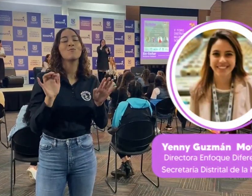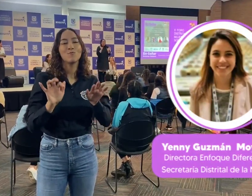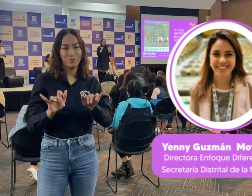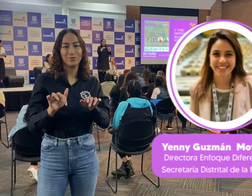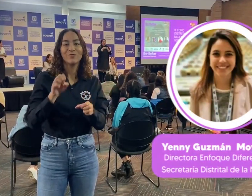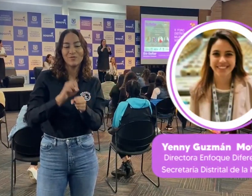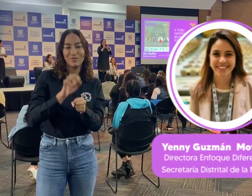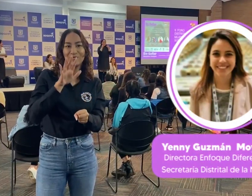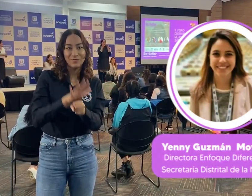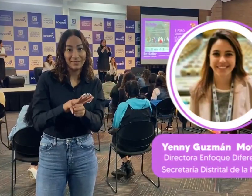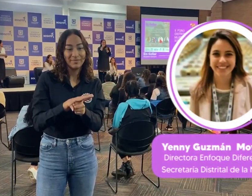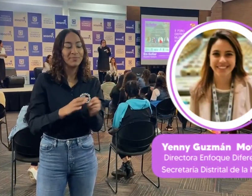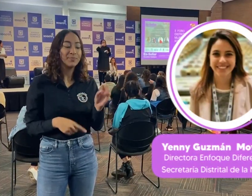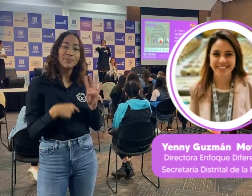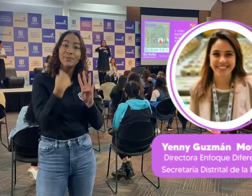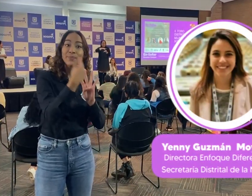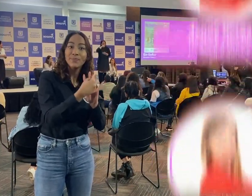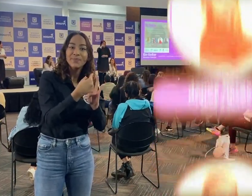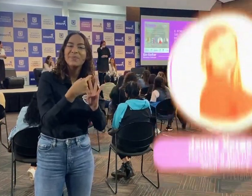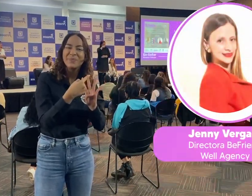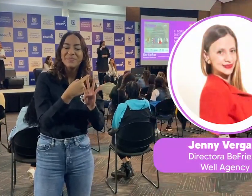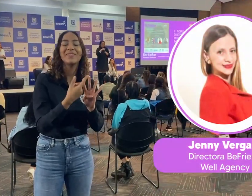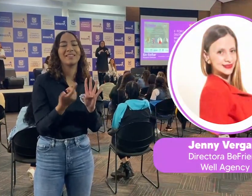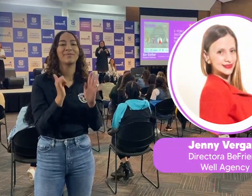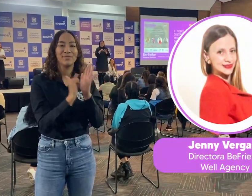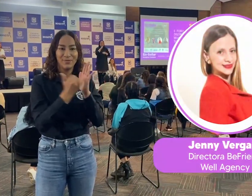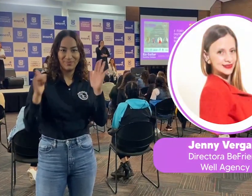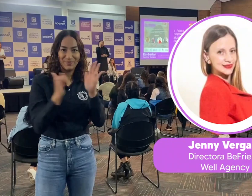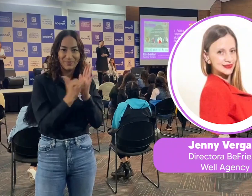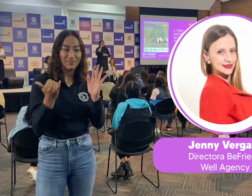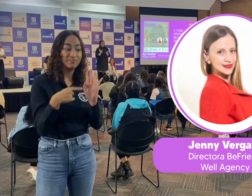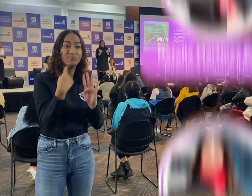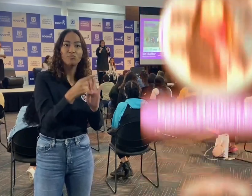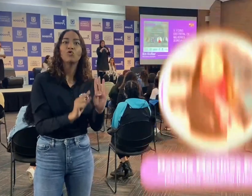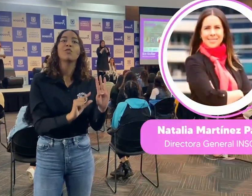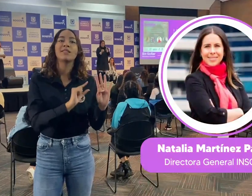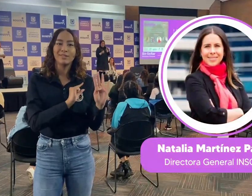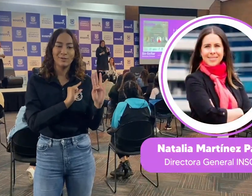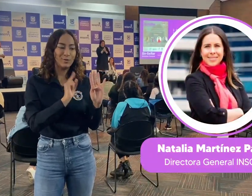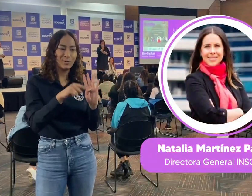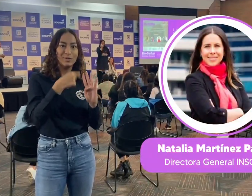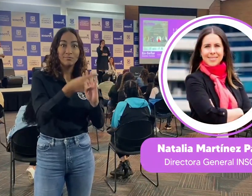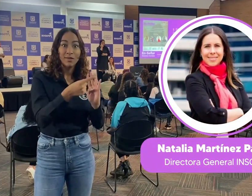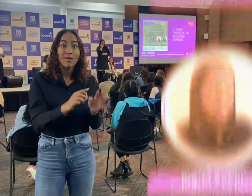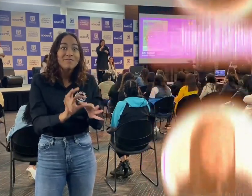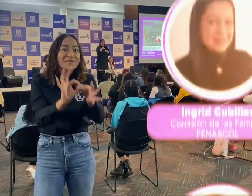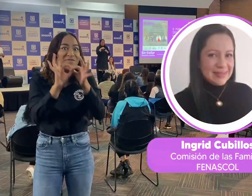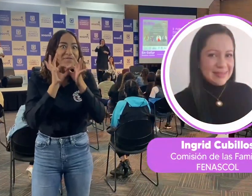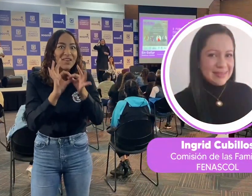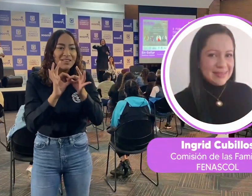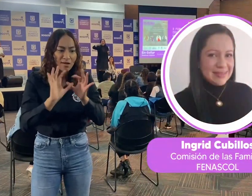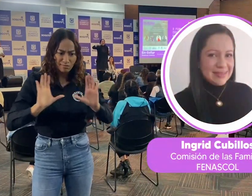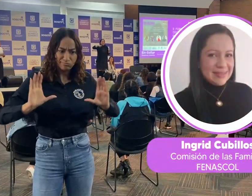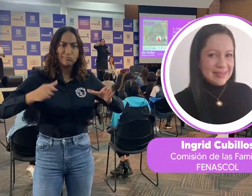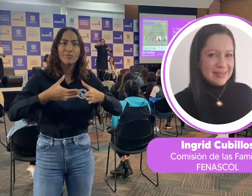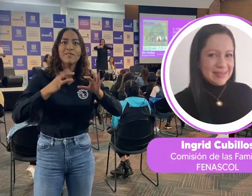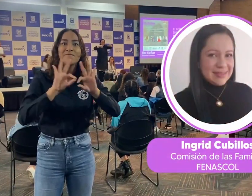Está Secretaría Distrital de la Mujer, Well Agency, INSOR y FENASCOL con la